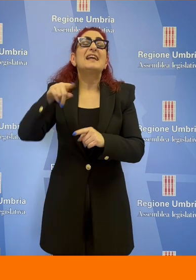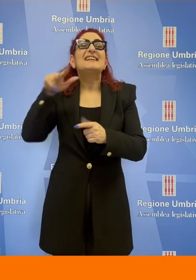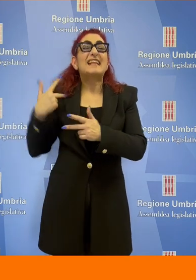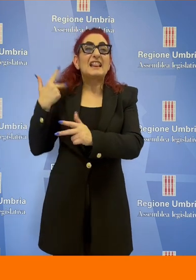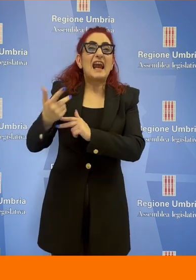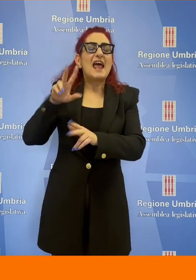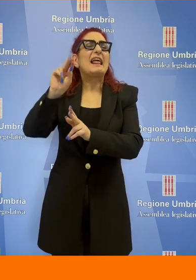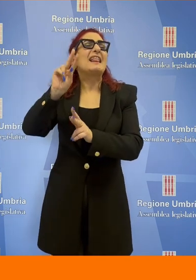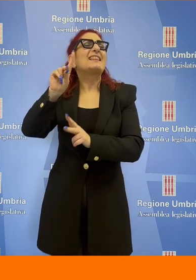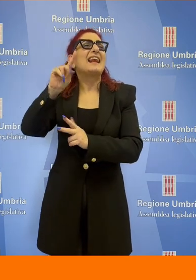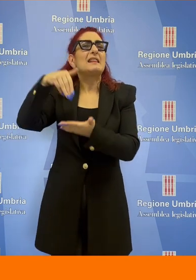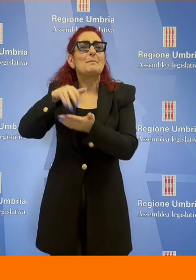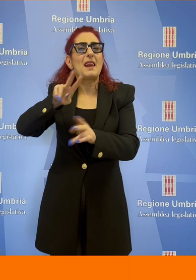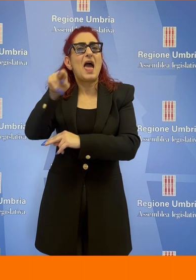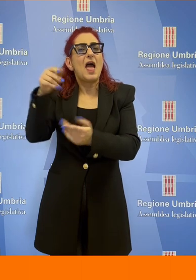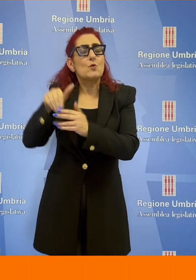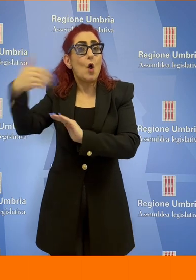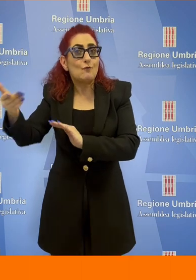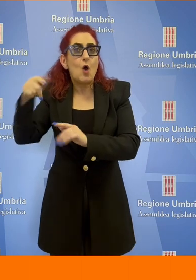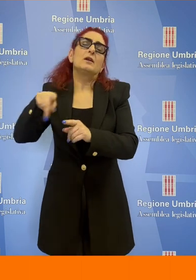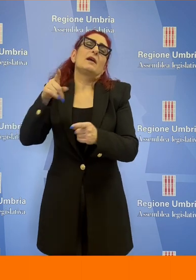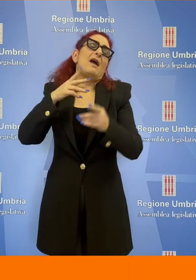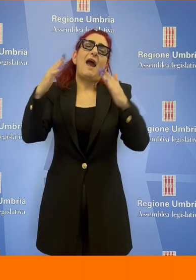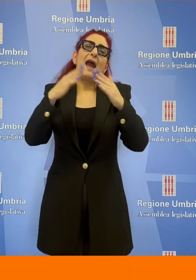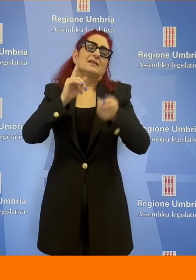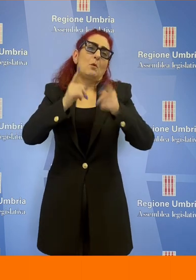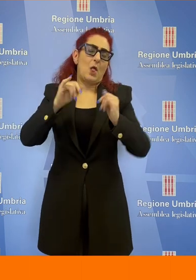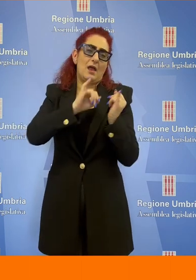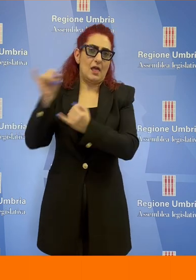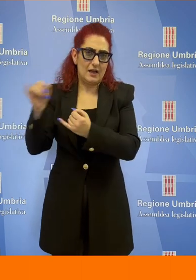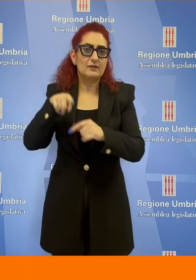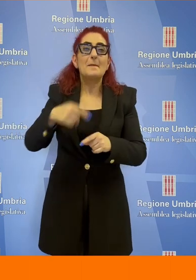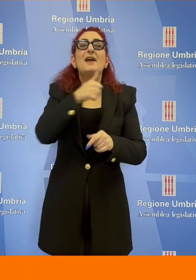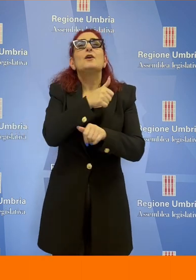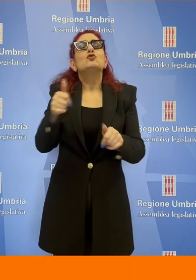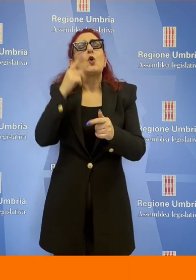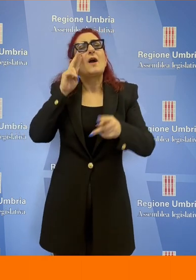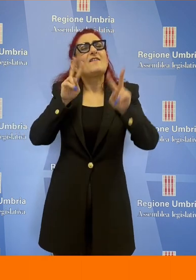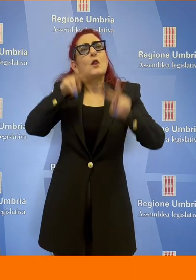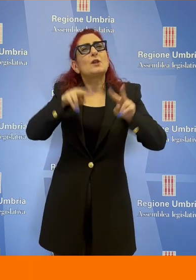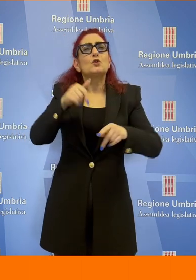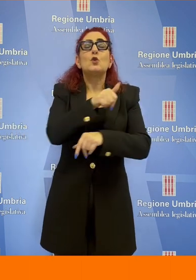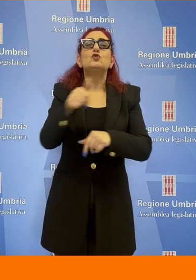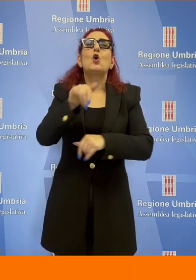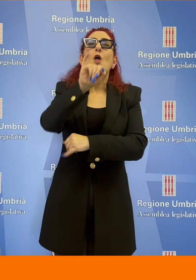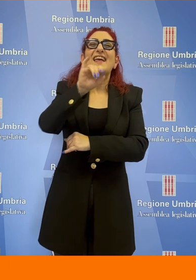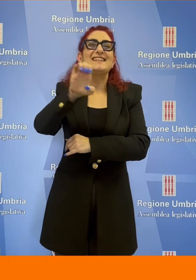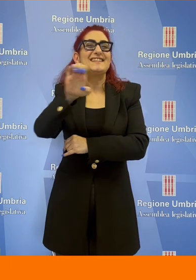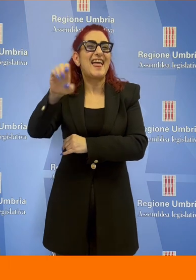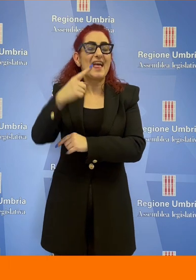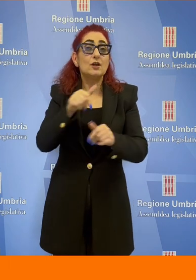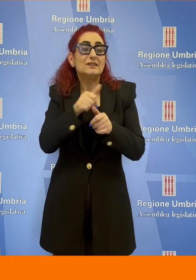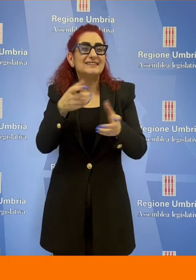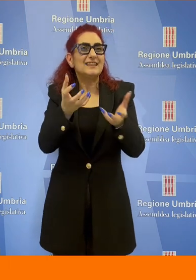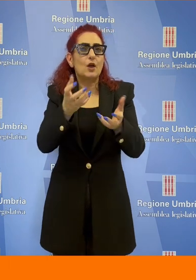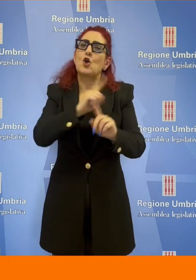si basa più soltanto sull'Isee secco ma su un più ampio calcolo della capacità reddituale. Questo permette di graduare il